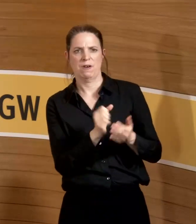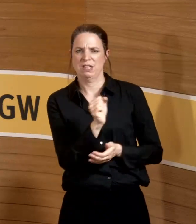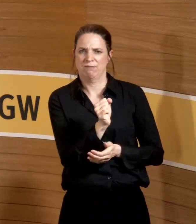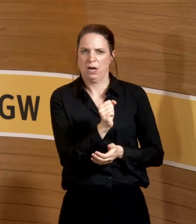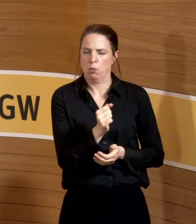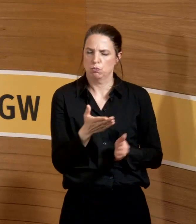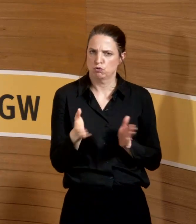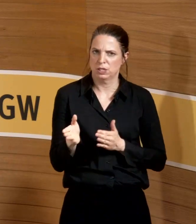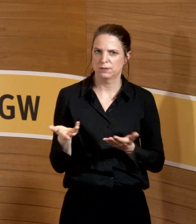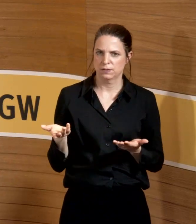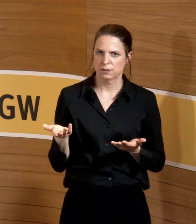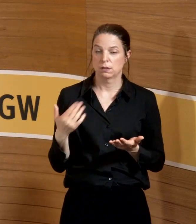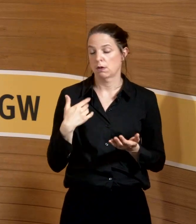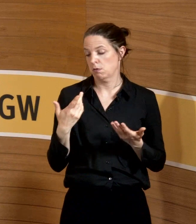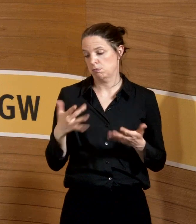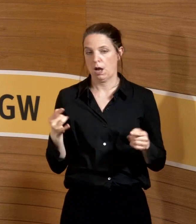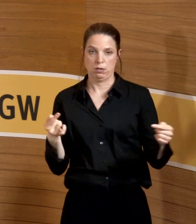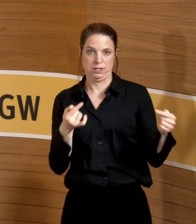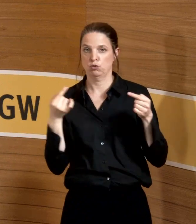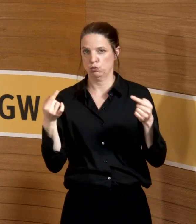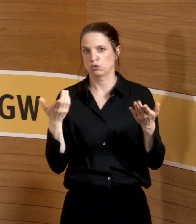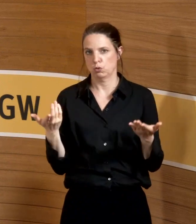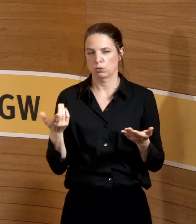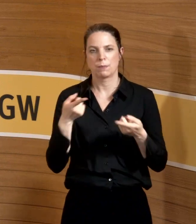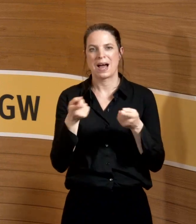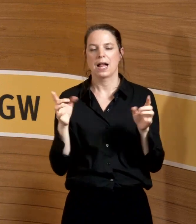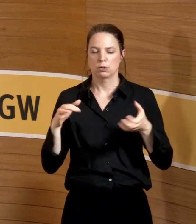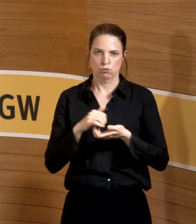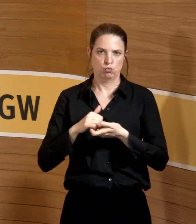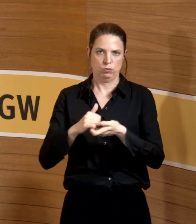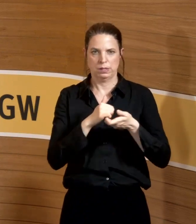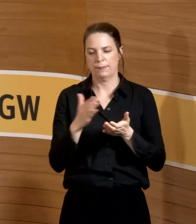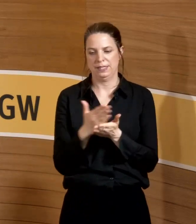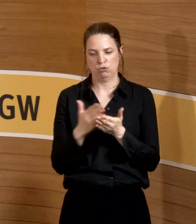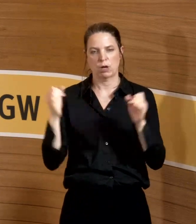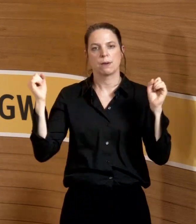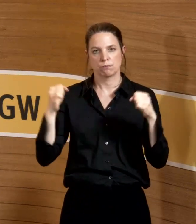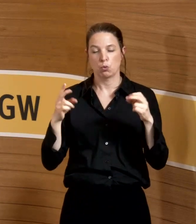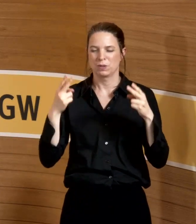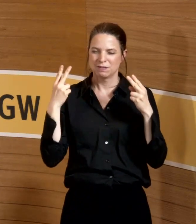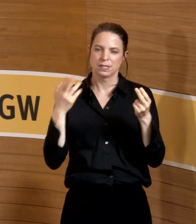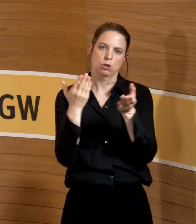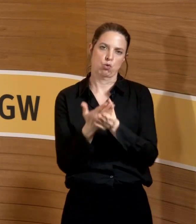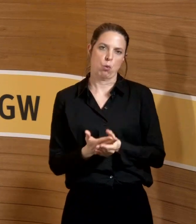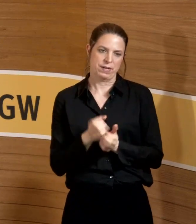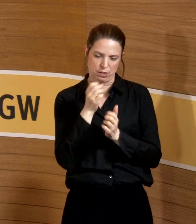würde ich mich dann auch so einer Diskussion stellen wollen. Aber es müssen alle zusammen auch das dokumentieren,